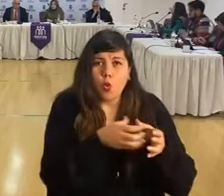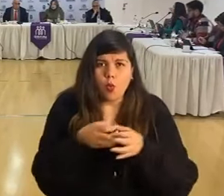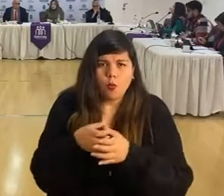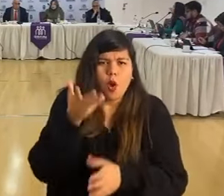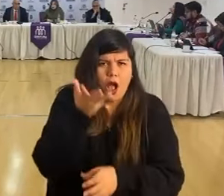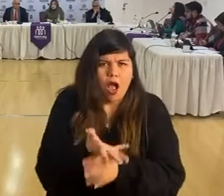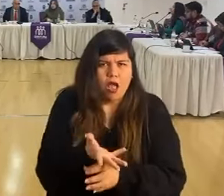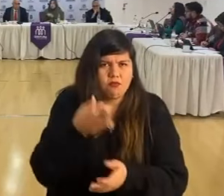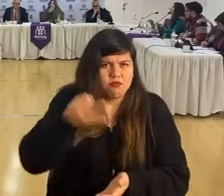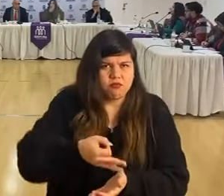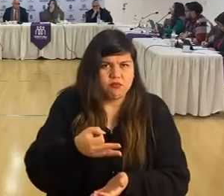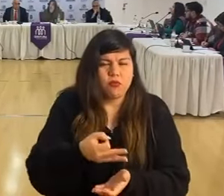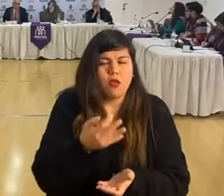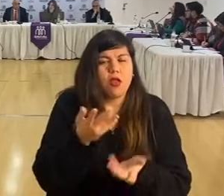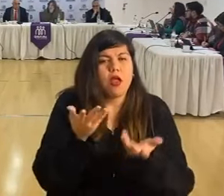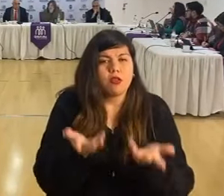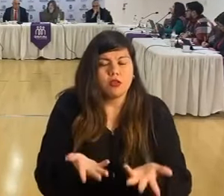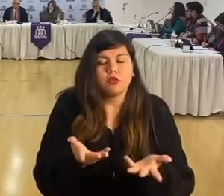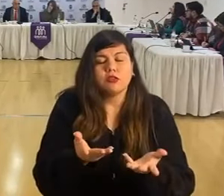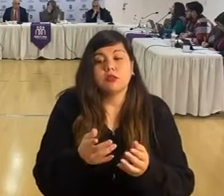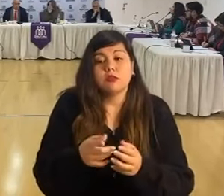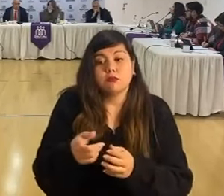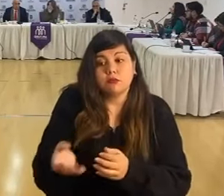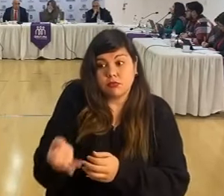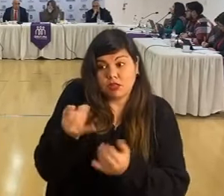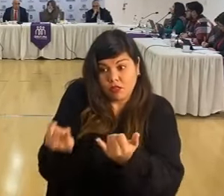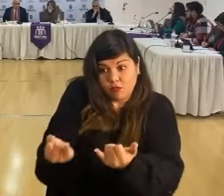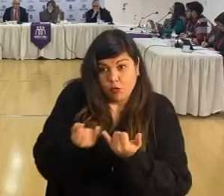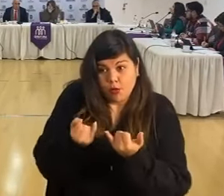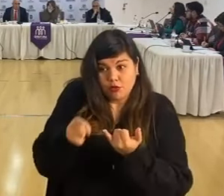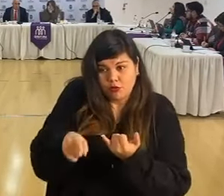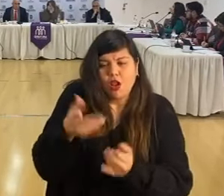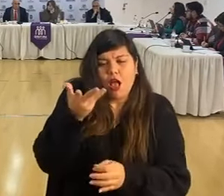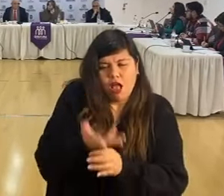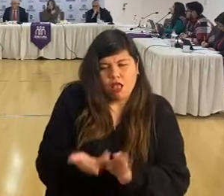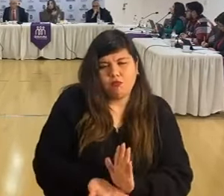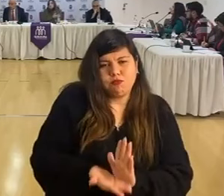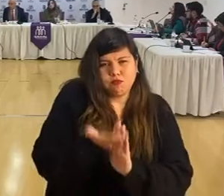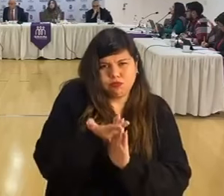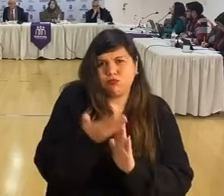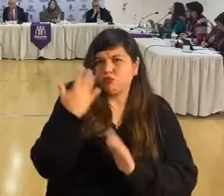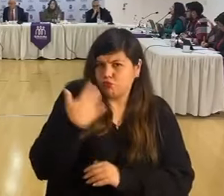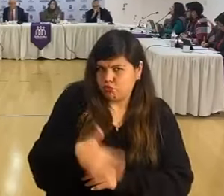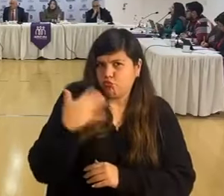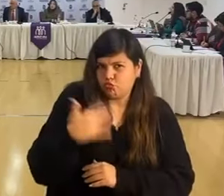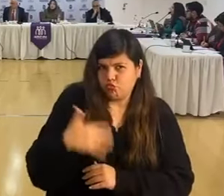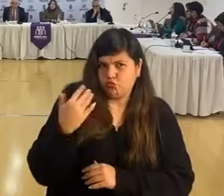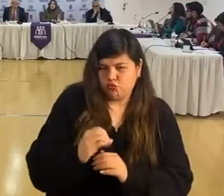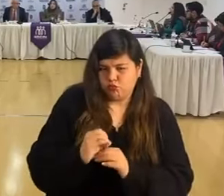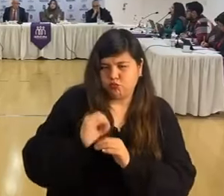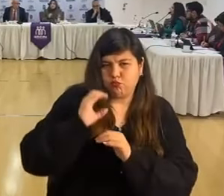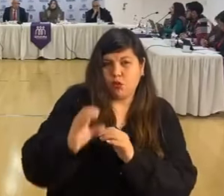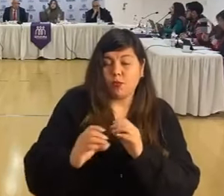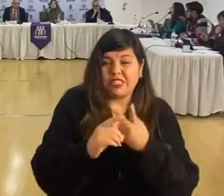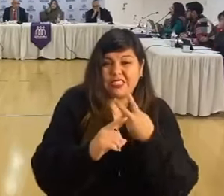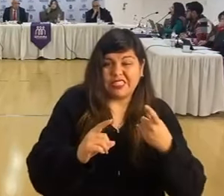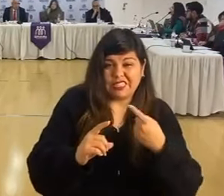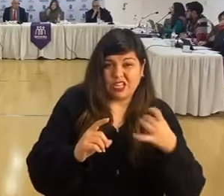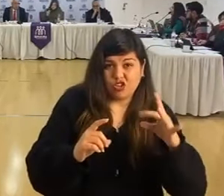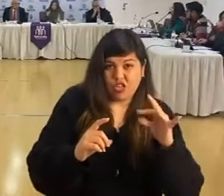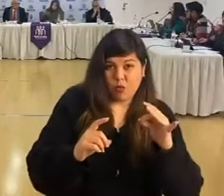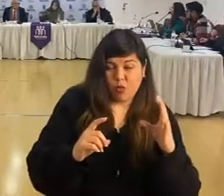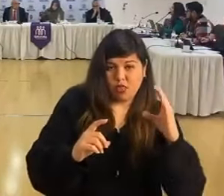constituidos. Entonces, en virtud de aquello, evidentemente hay un aumento bastante importante. Gracias, director.